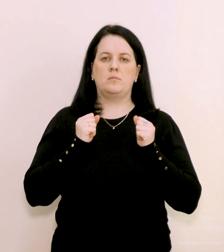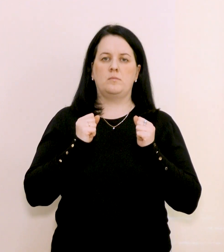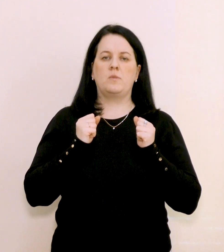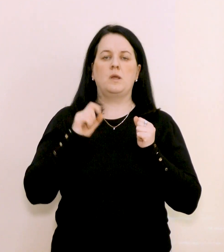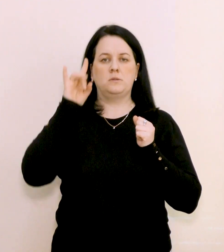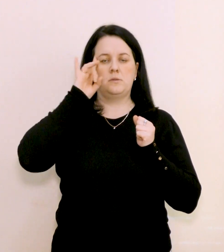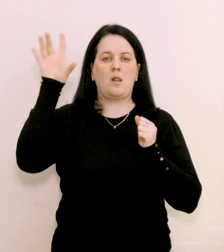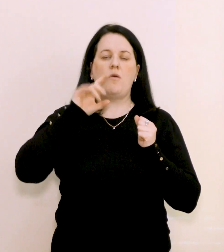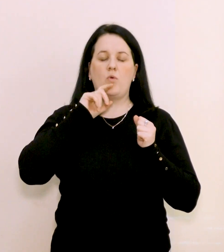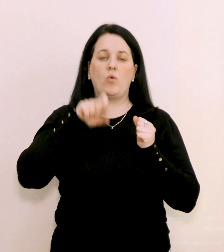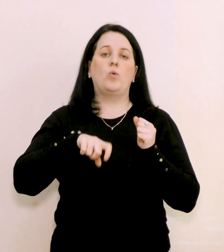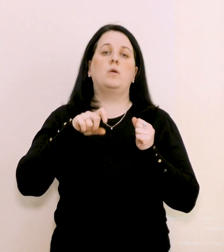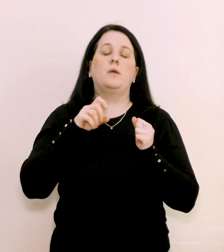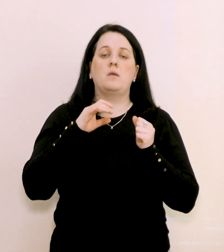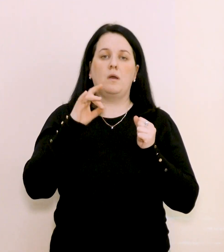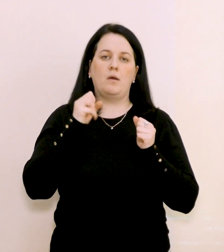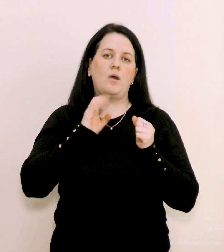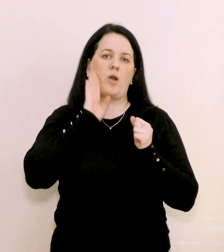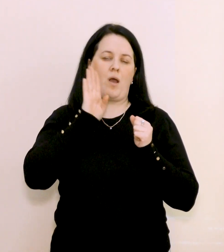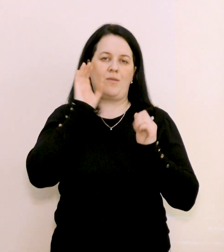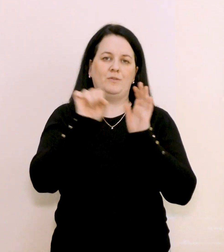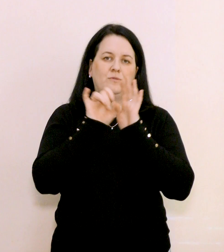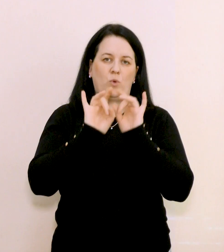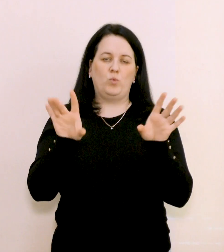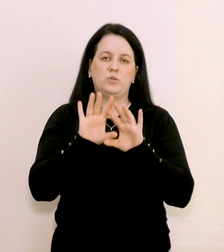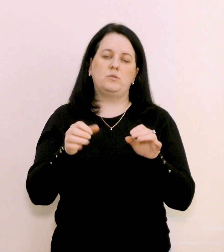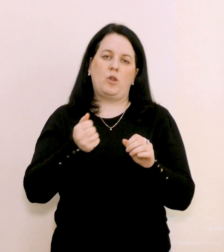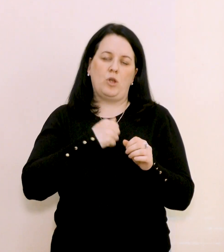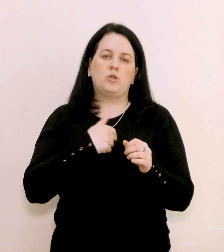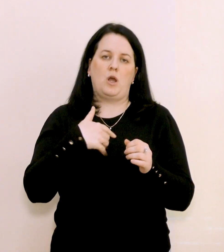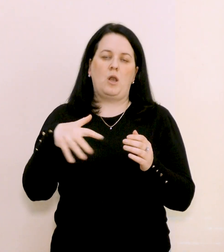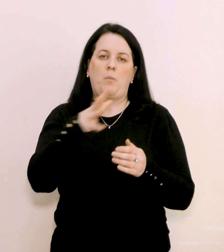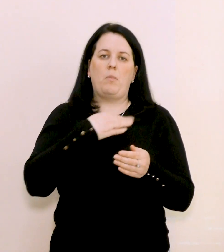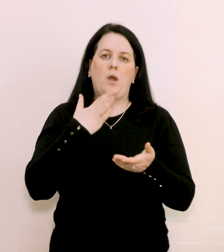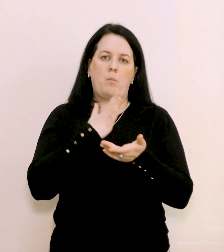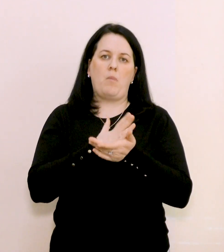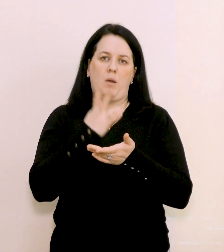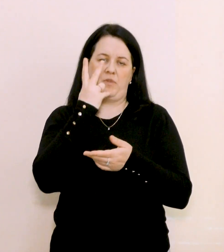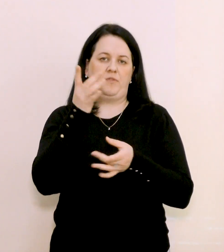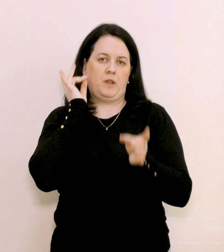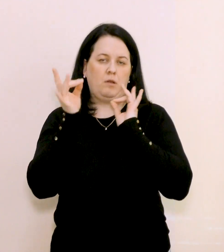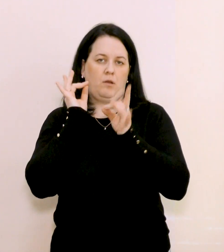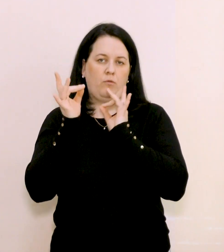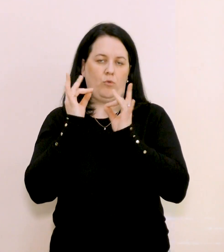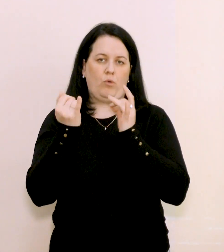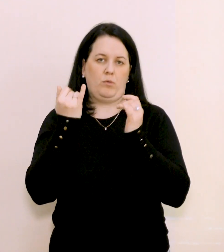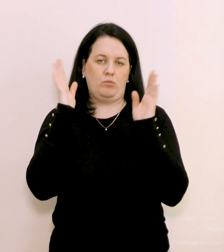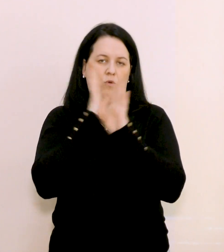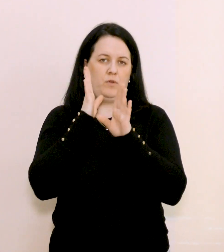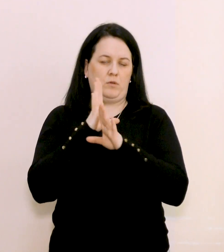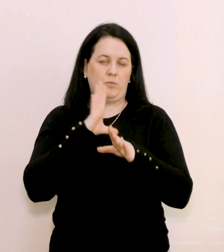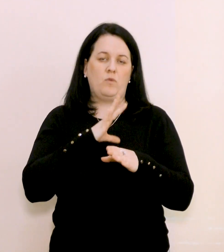Слава Україні! Ранішнє включення. На жаль, ми маємо дві підряд тривоги повітряні.